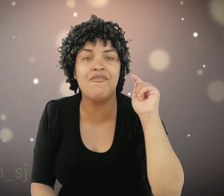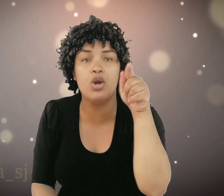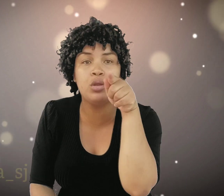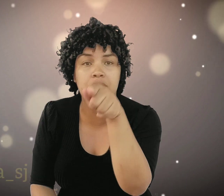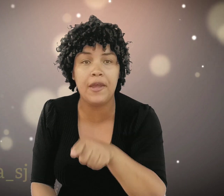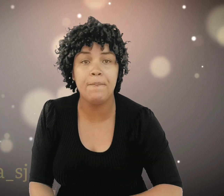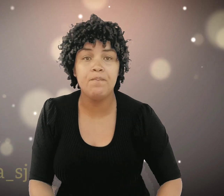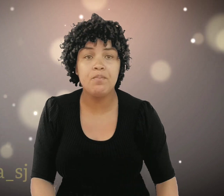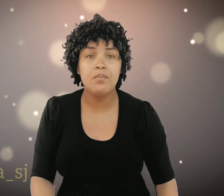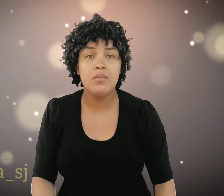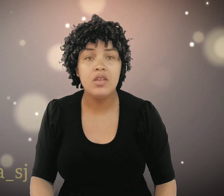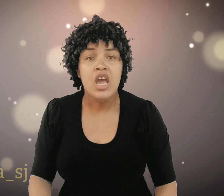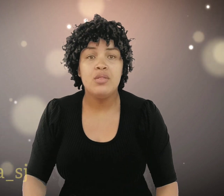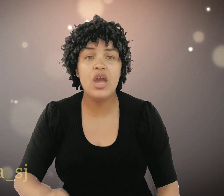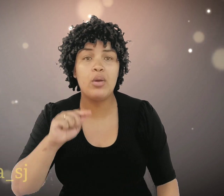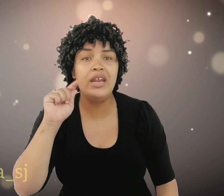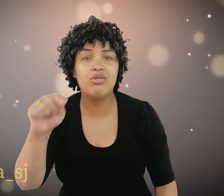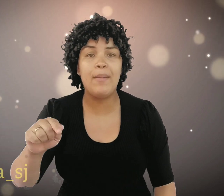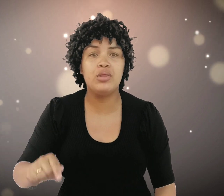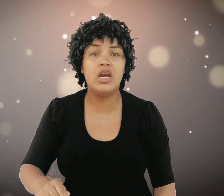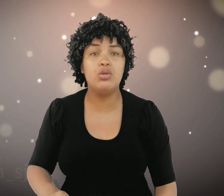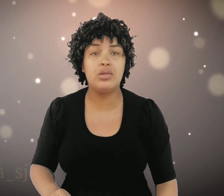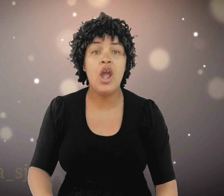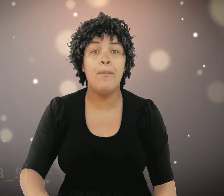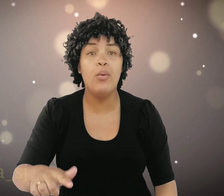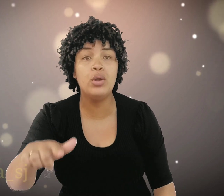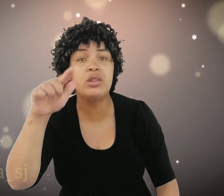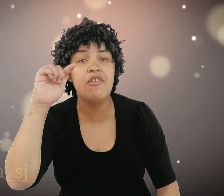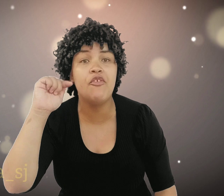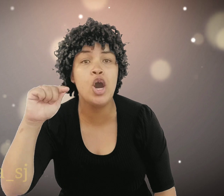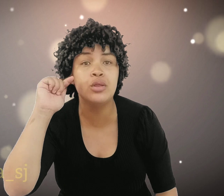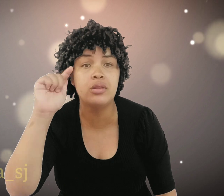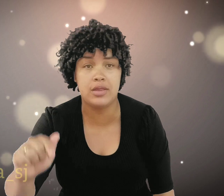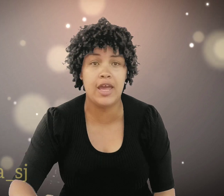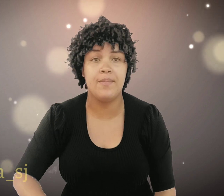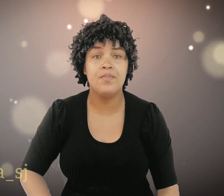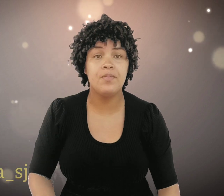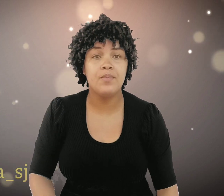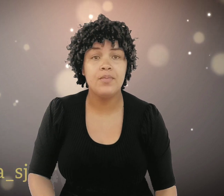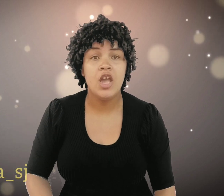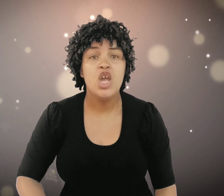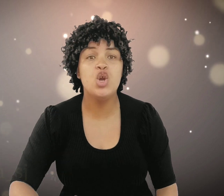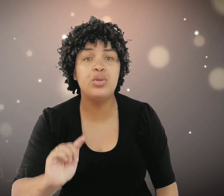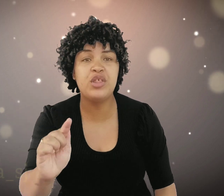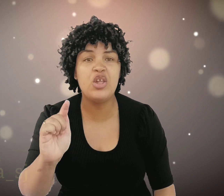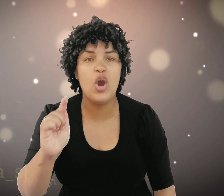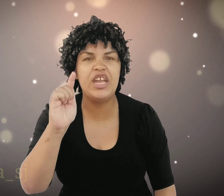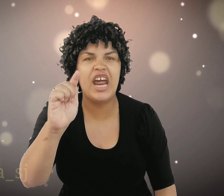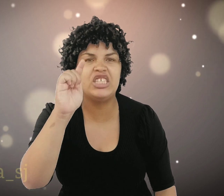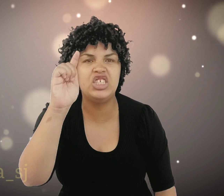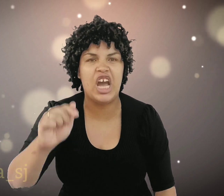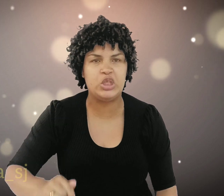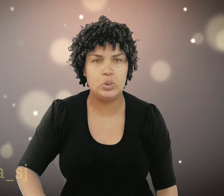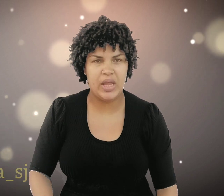você. Se alguém não está buscando o Senhor busque você. E o Senhor irá te ajudar.